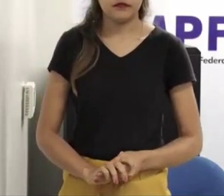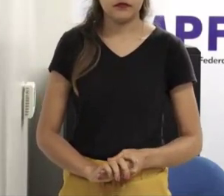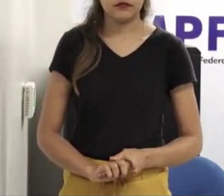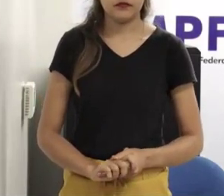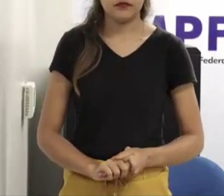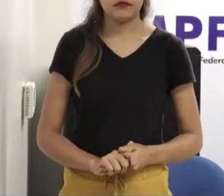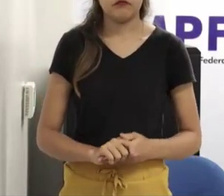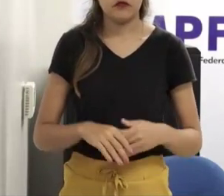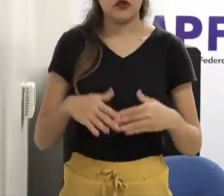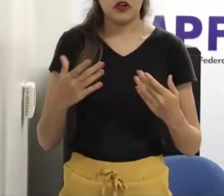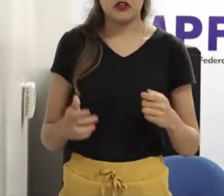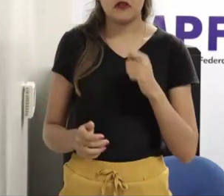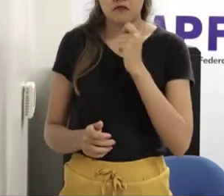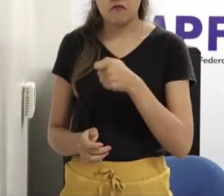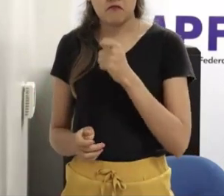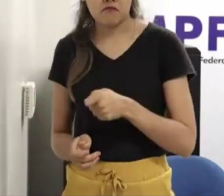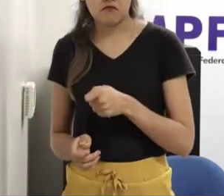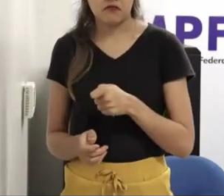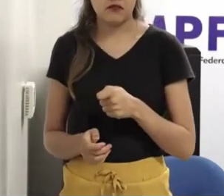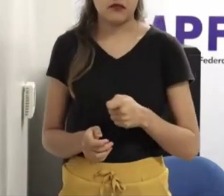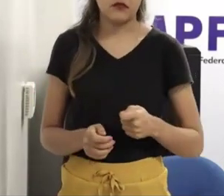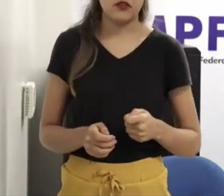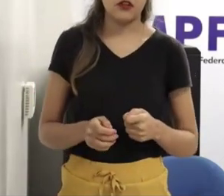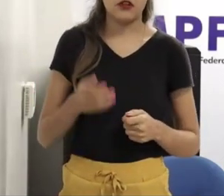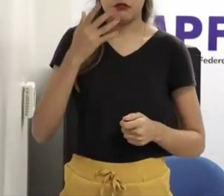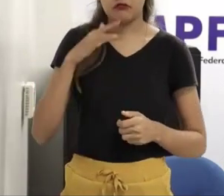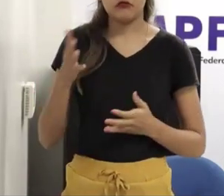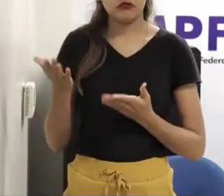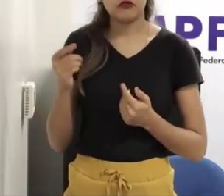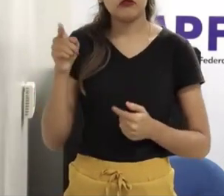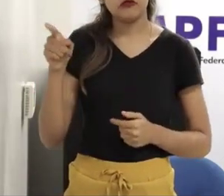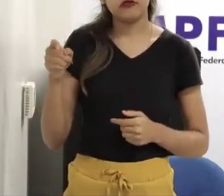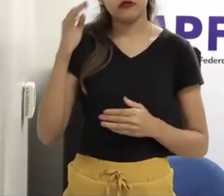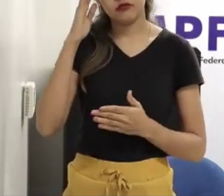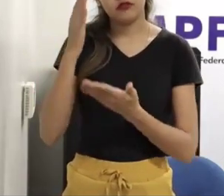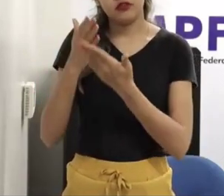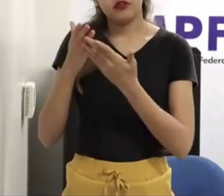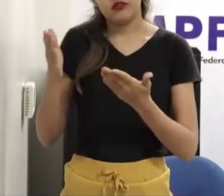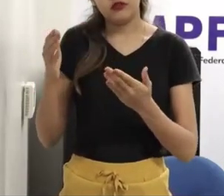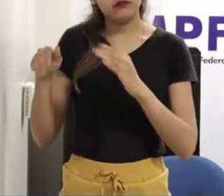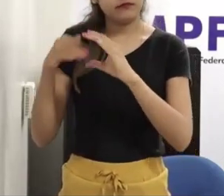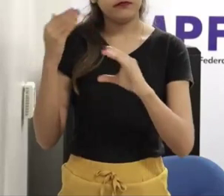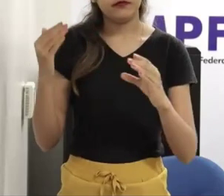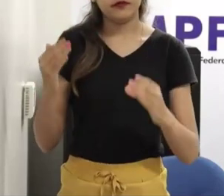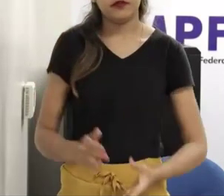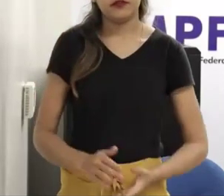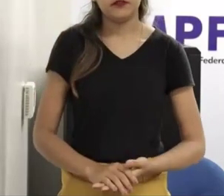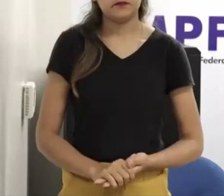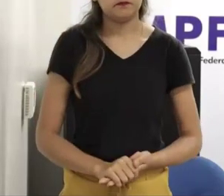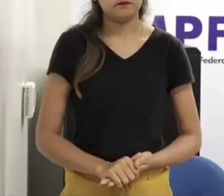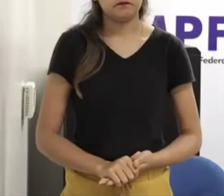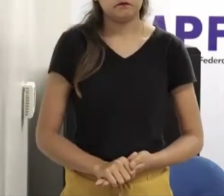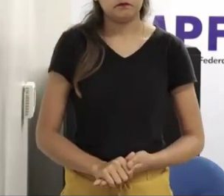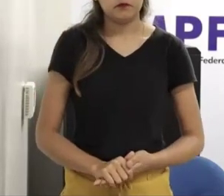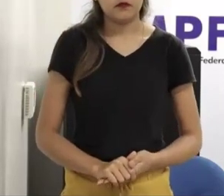material, e assim vai. Qual que a dinâmica para o jovem disso? É que ele participou de todos